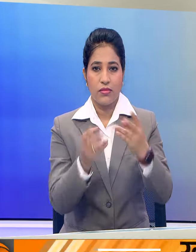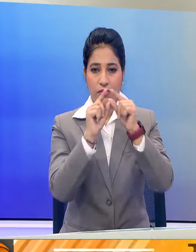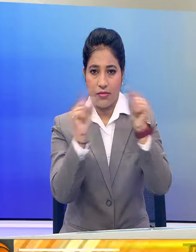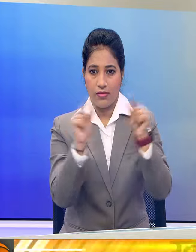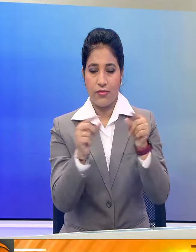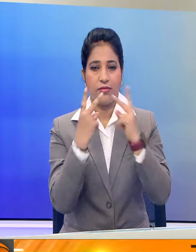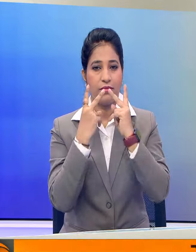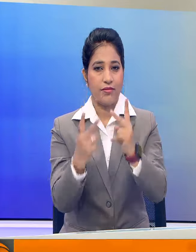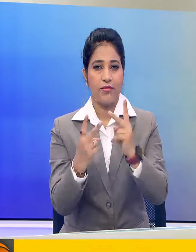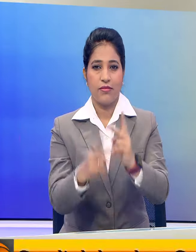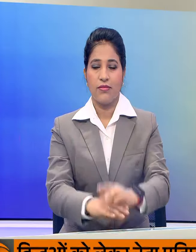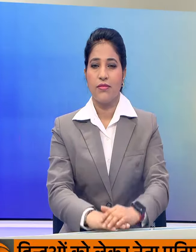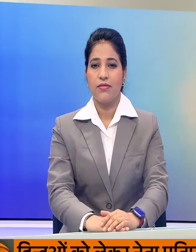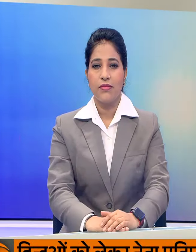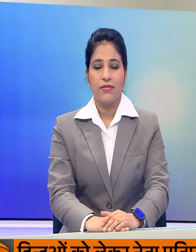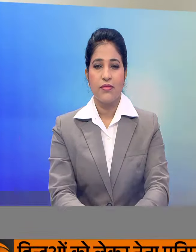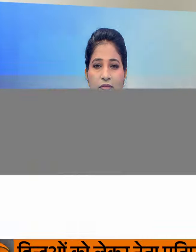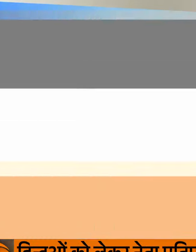हेडलाइन्स के साथ